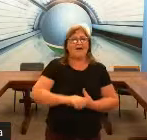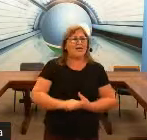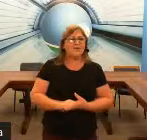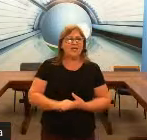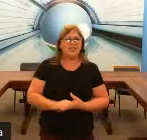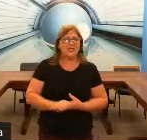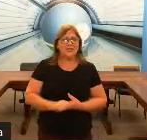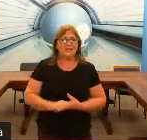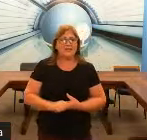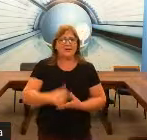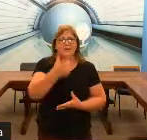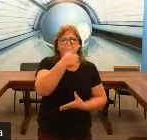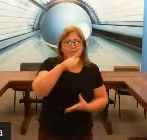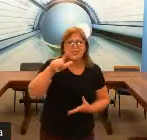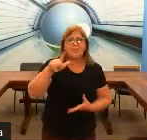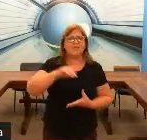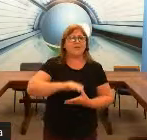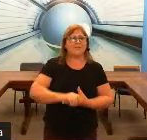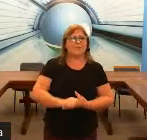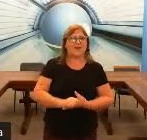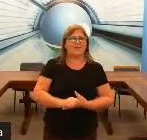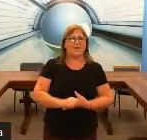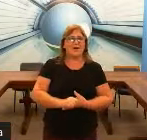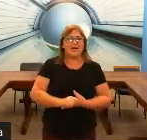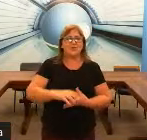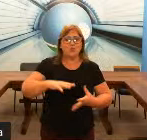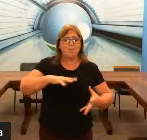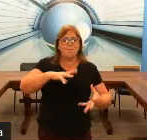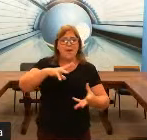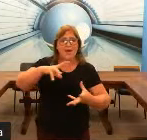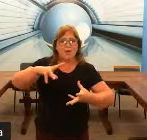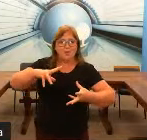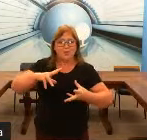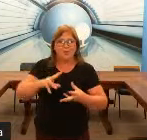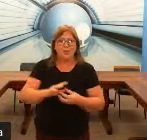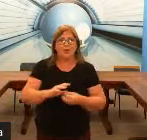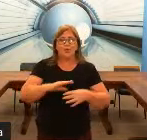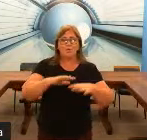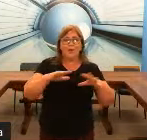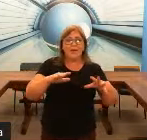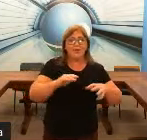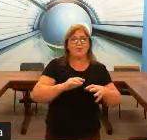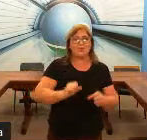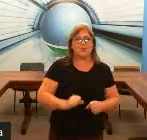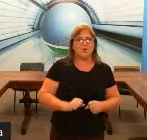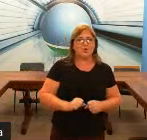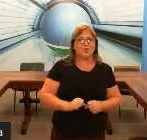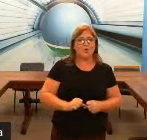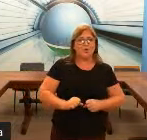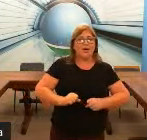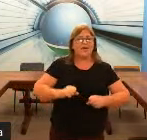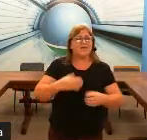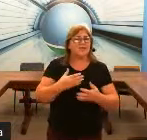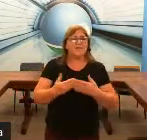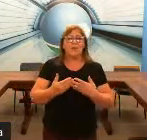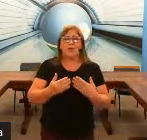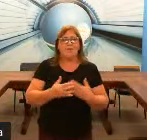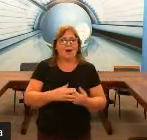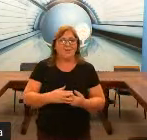não entendi pode repetir para mim por favor? Isso no meio no meio do surdo isso é tão normal